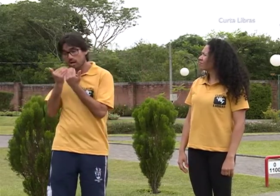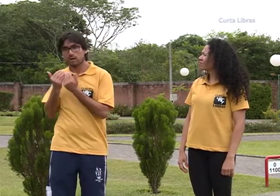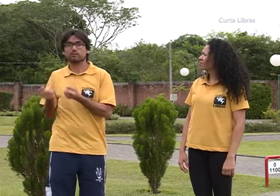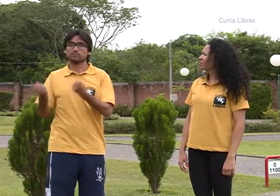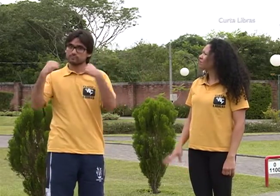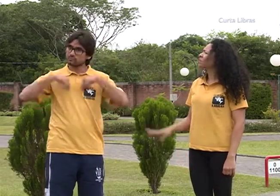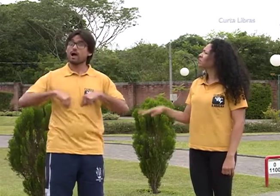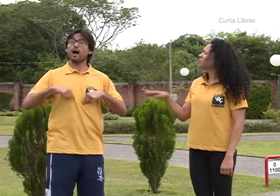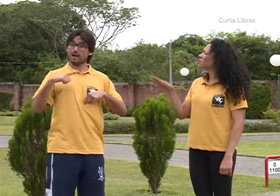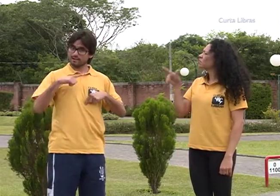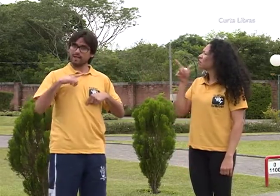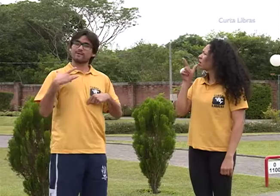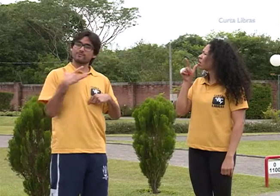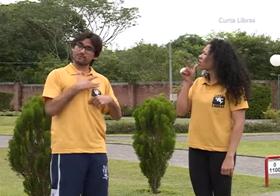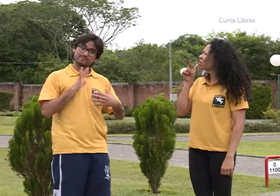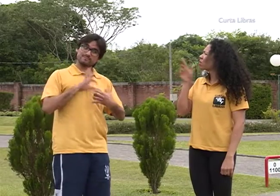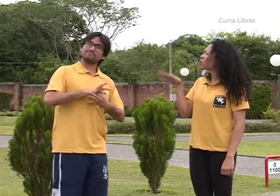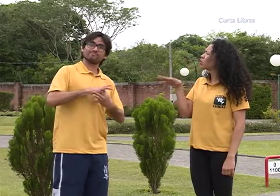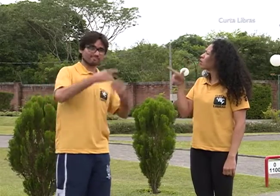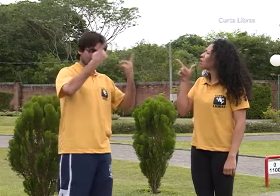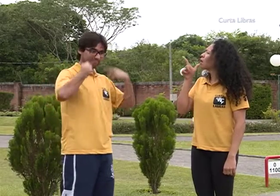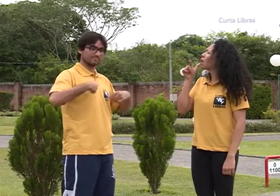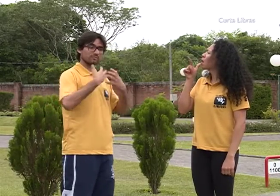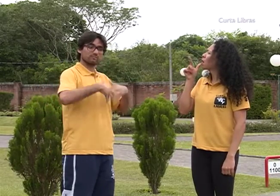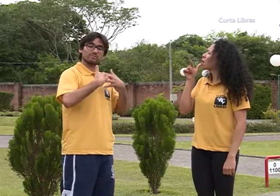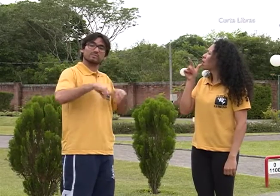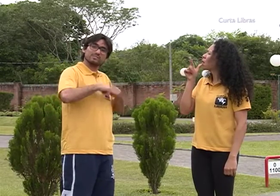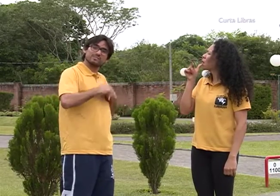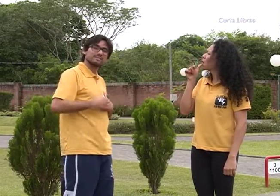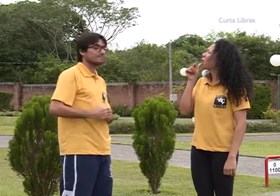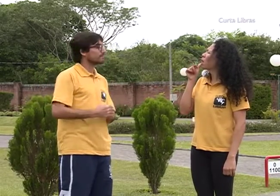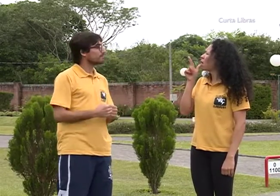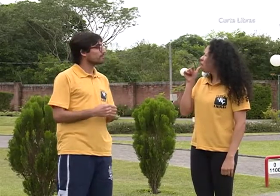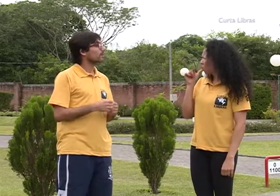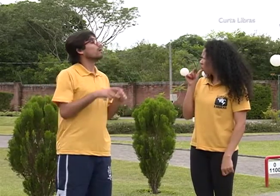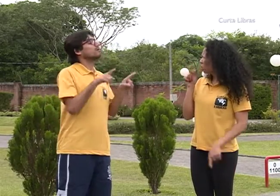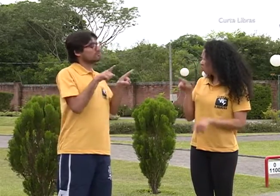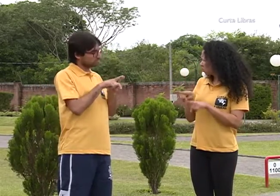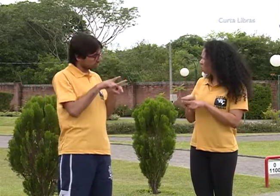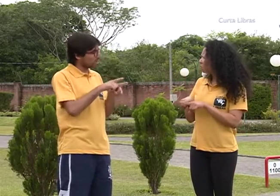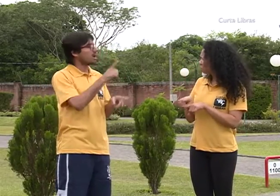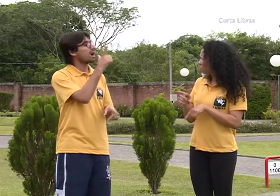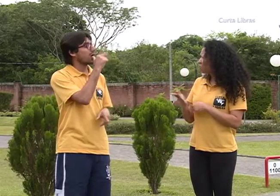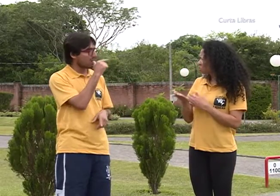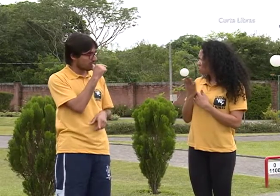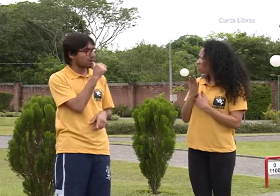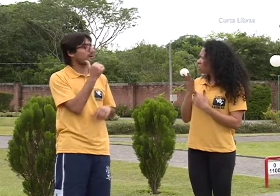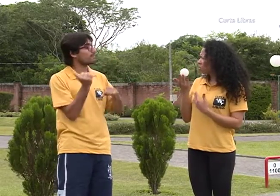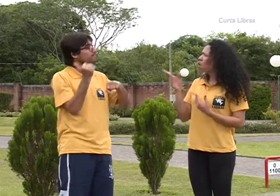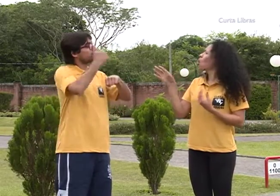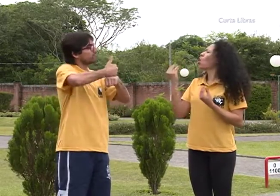não terá efeitos. A alimentação saudável associada à atividade terá melhor rendimento. Também ajuda.